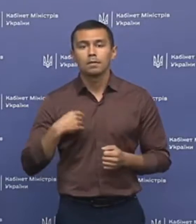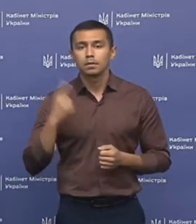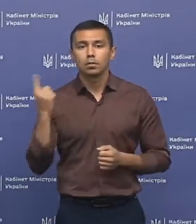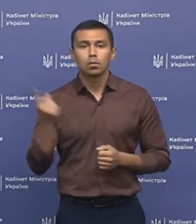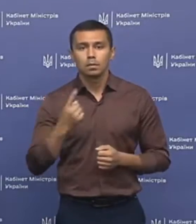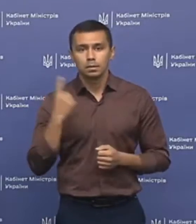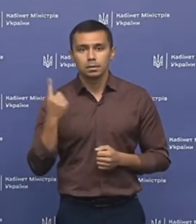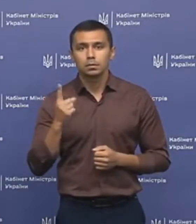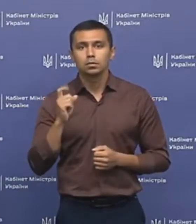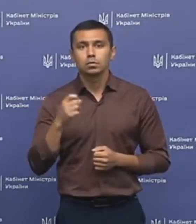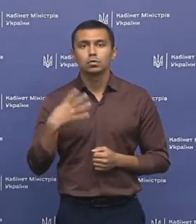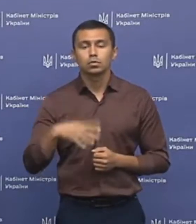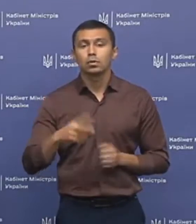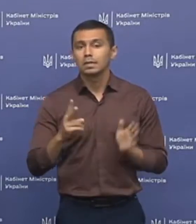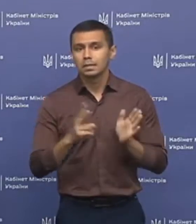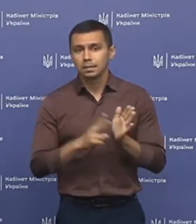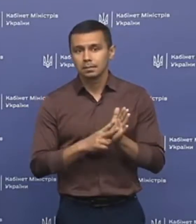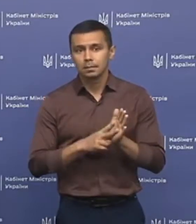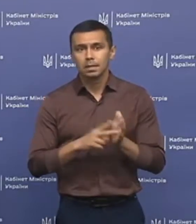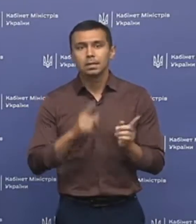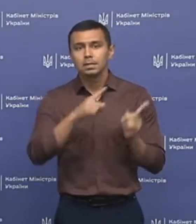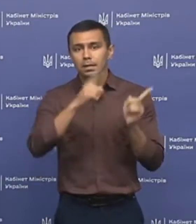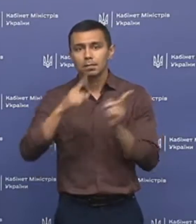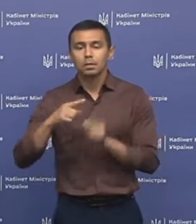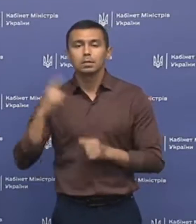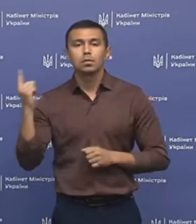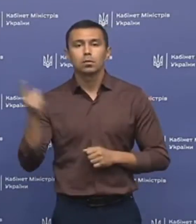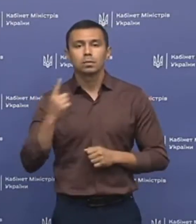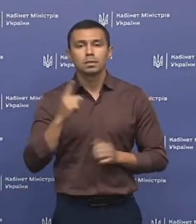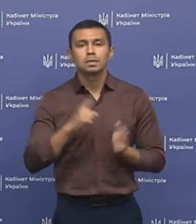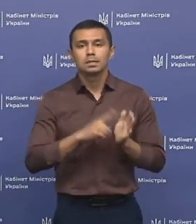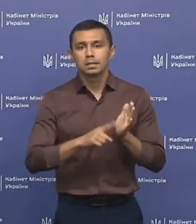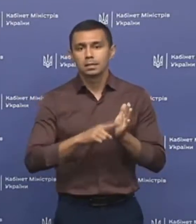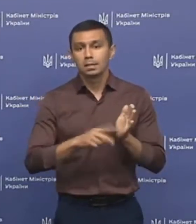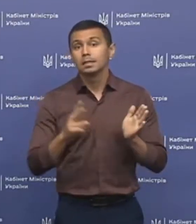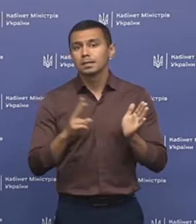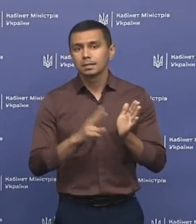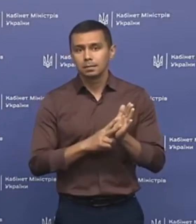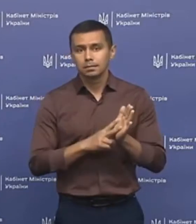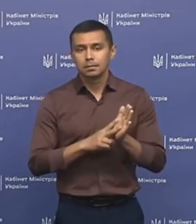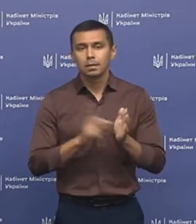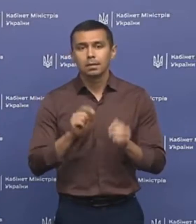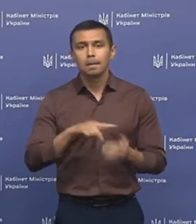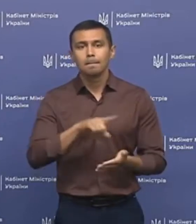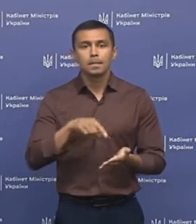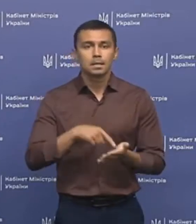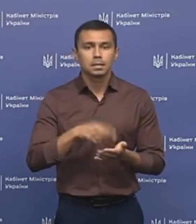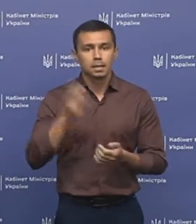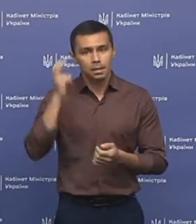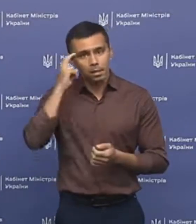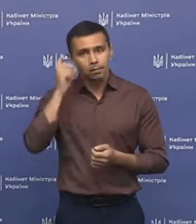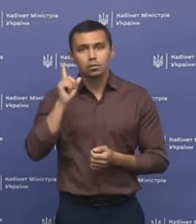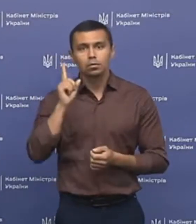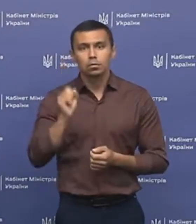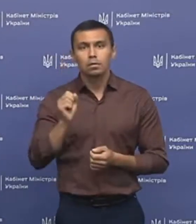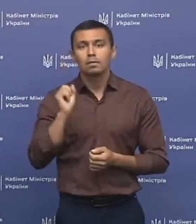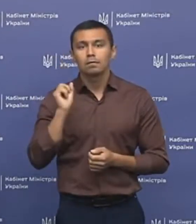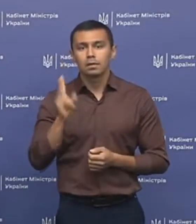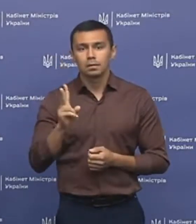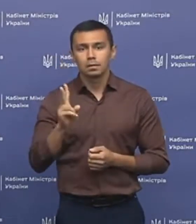Львівській області 147, Закарпатській області 67 та місті Київ 112.